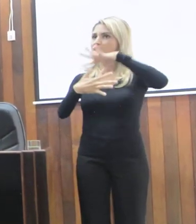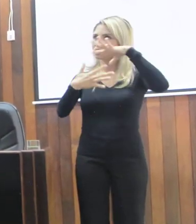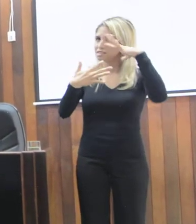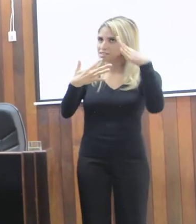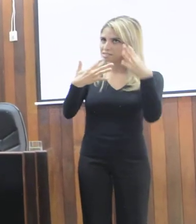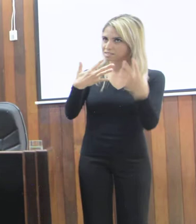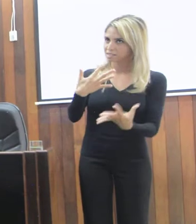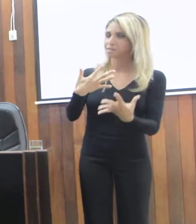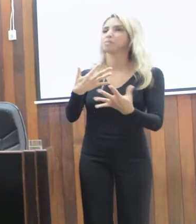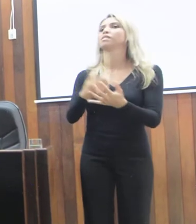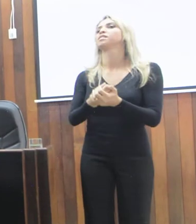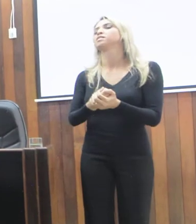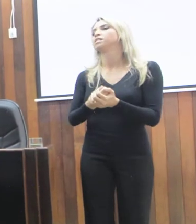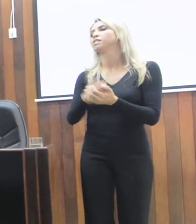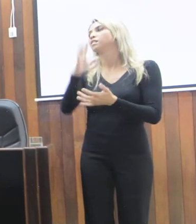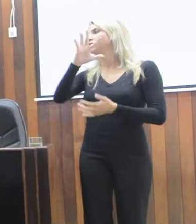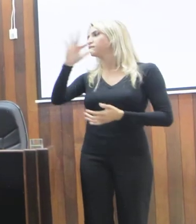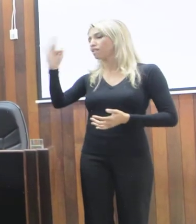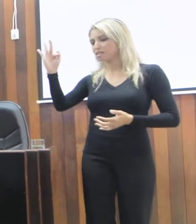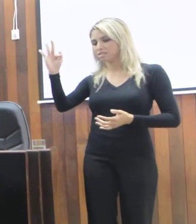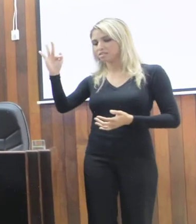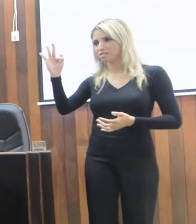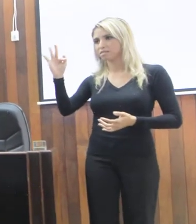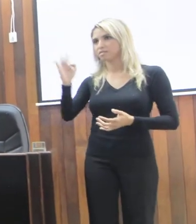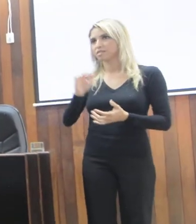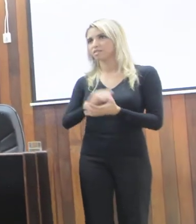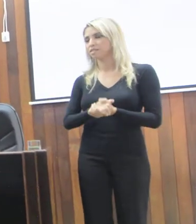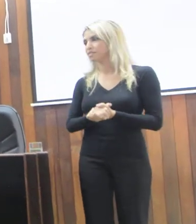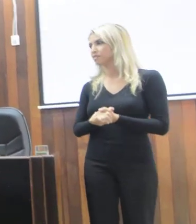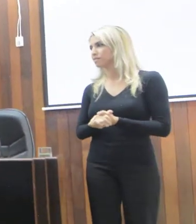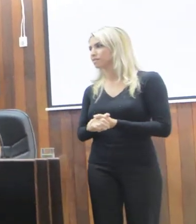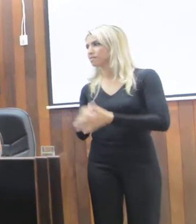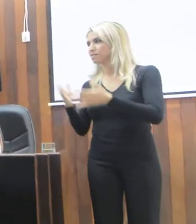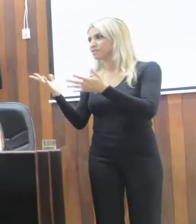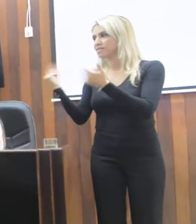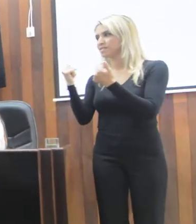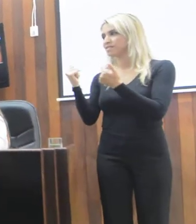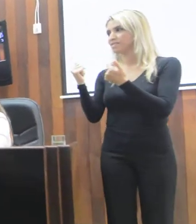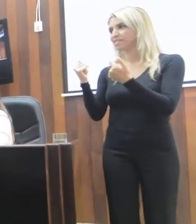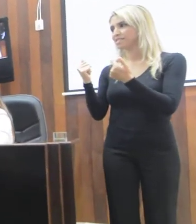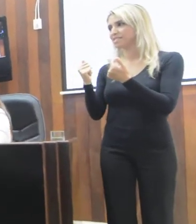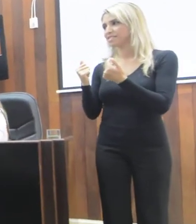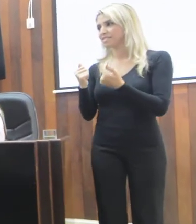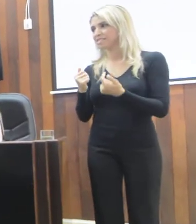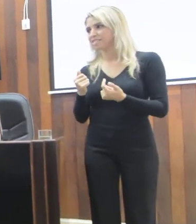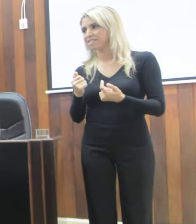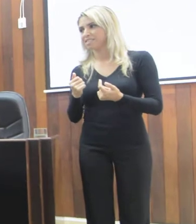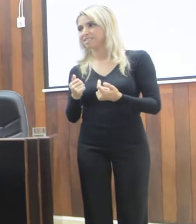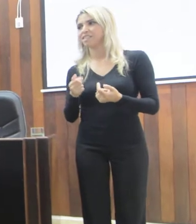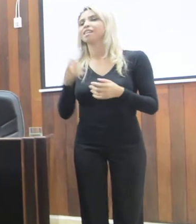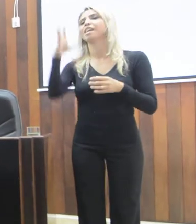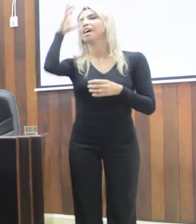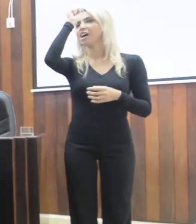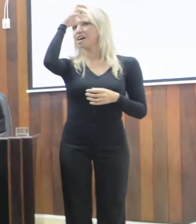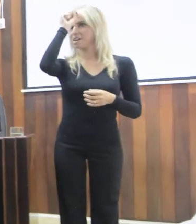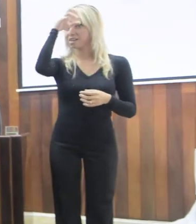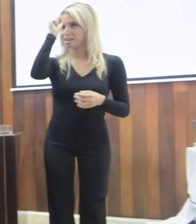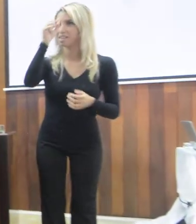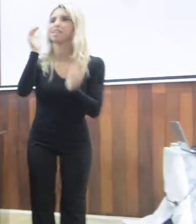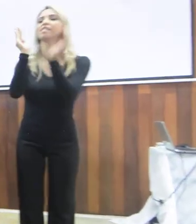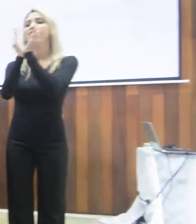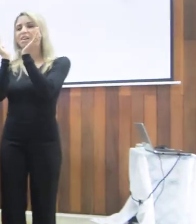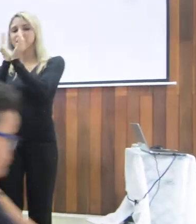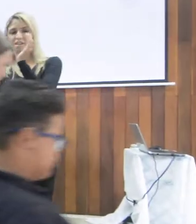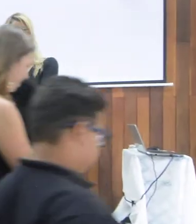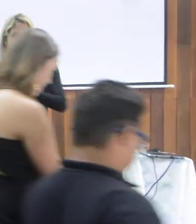língua brasileira de sinais, a Libras, o hino da cidade de Cabo Frio. ele aprendeu na Bairro e dá